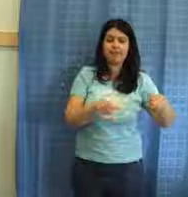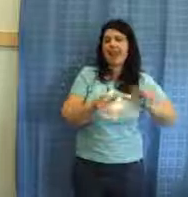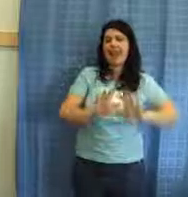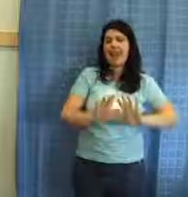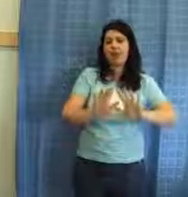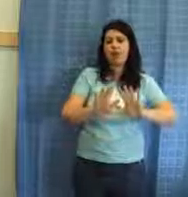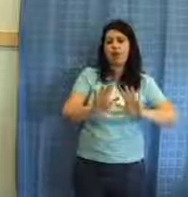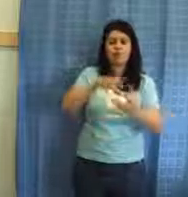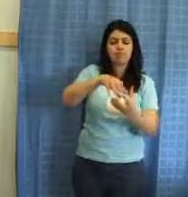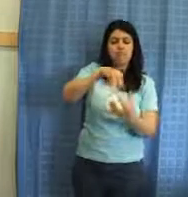pere nel loro liquido.